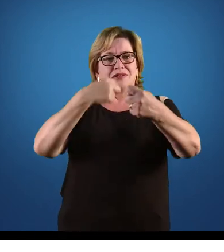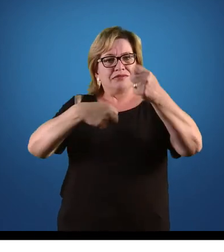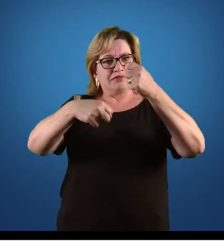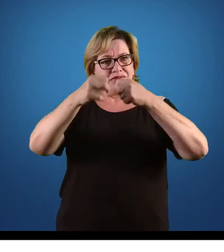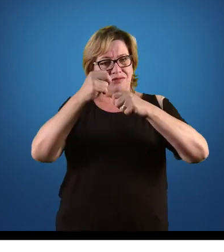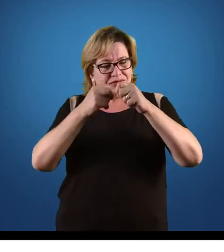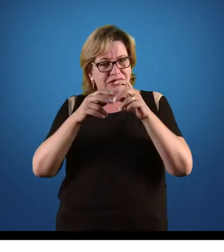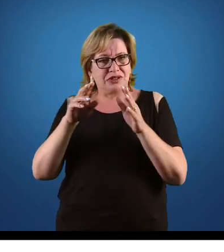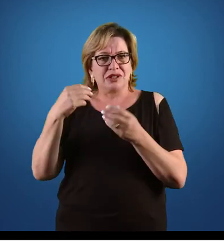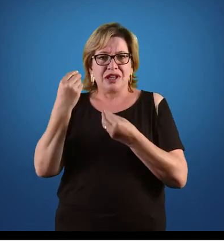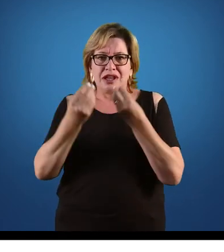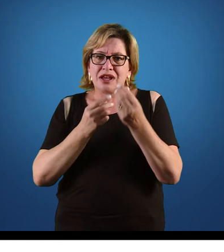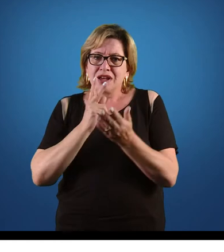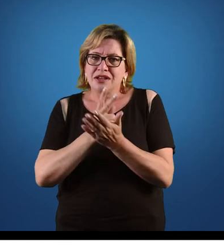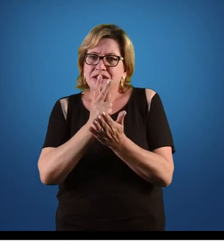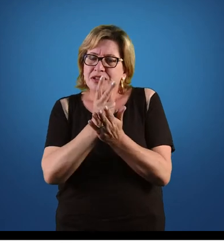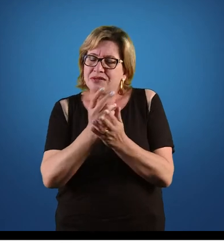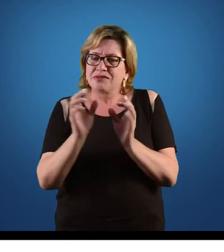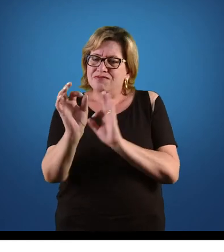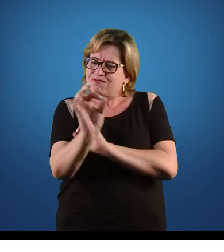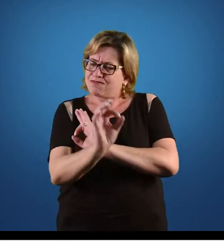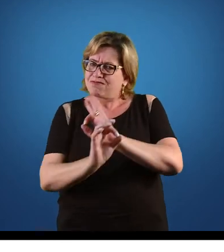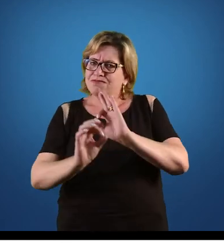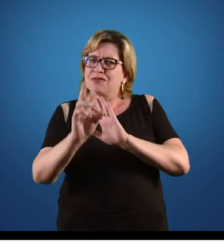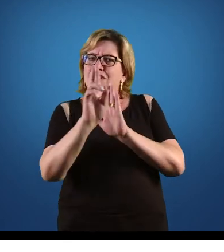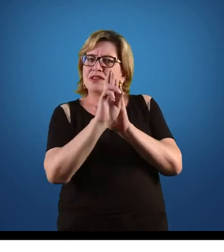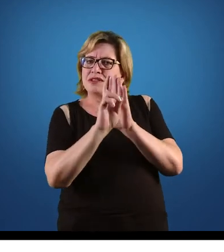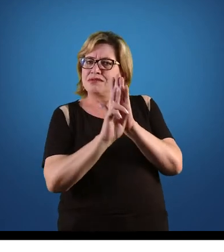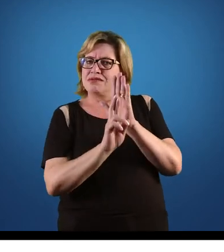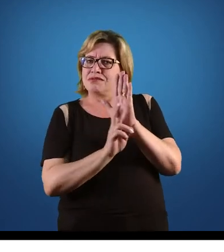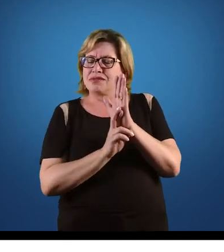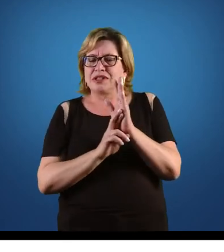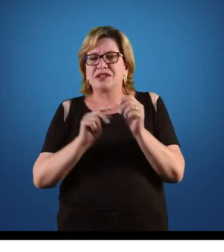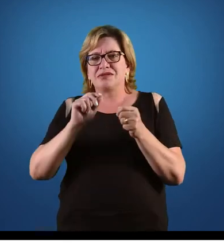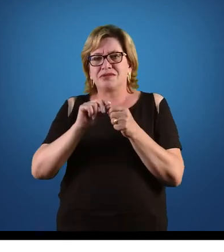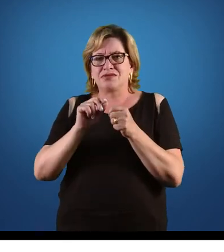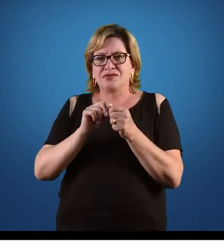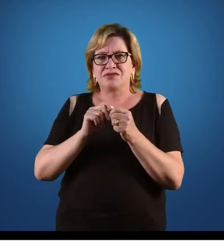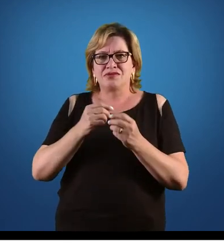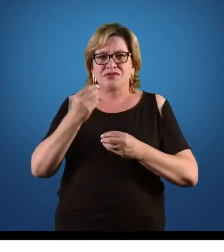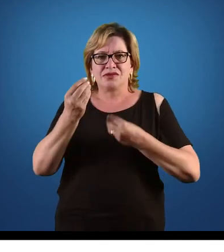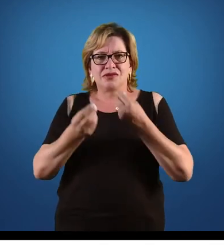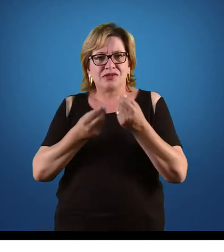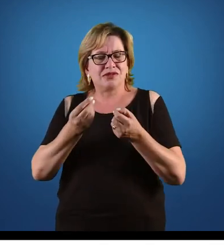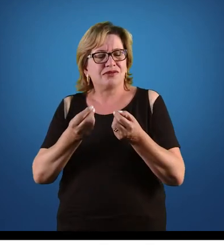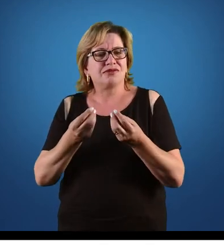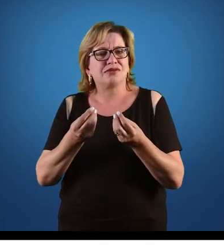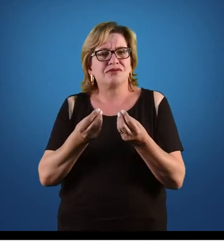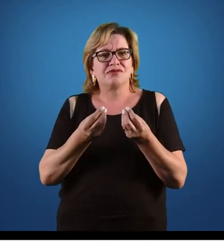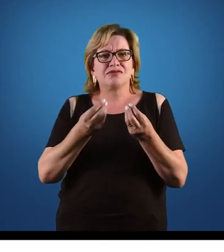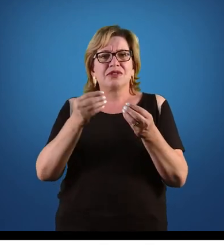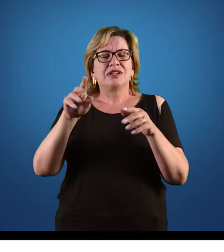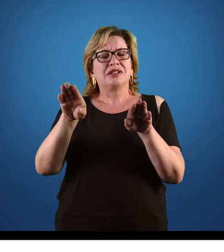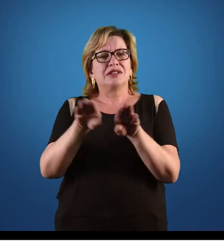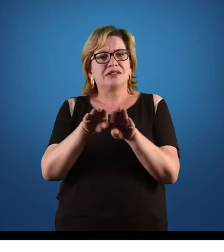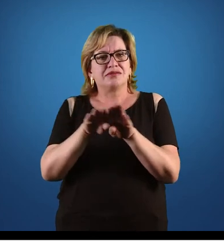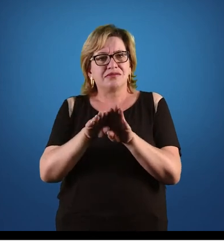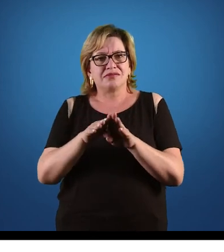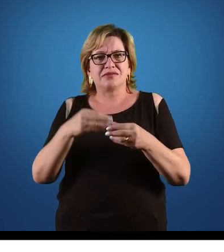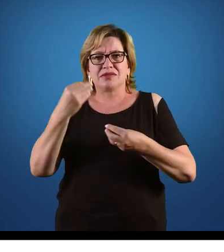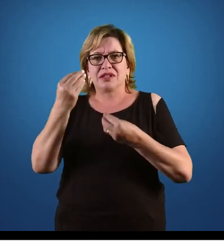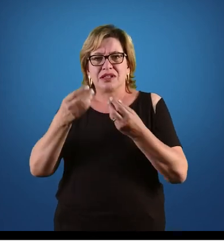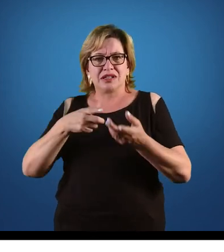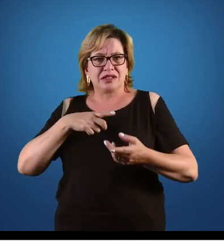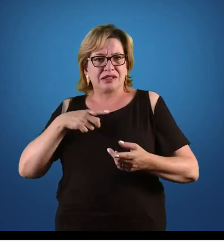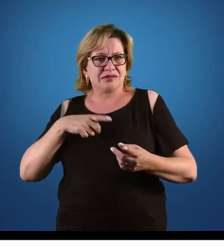De regular os agentes de mercado que estão atuando e trazem todos os efeitos,